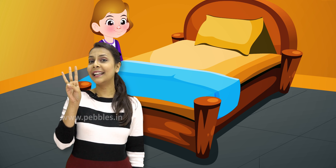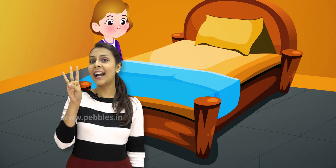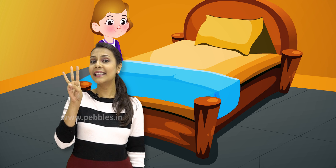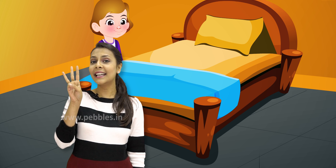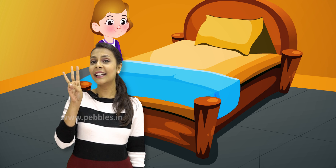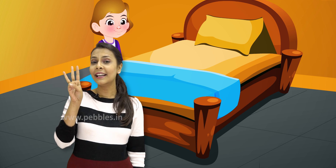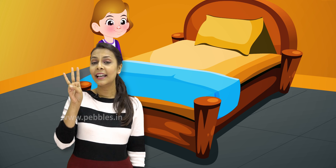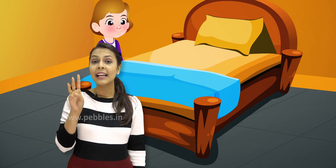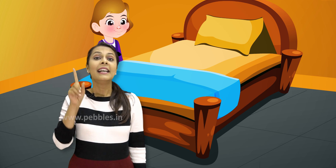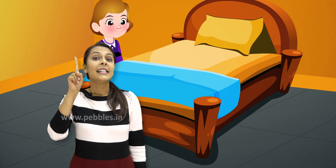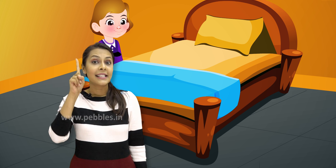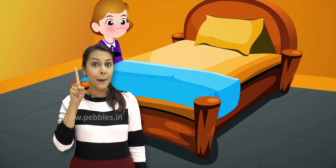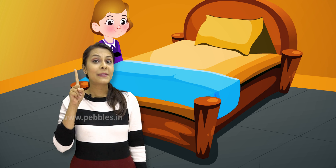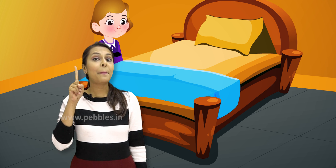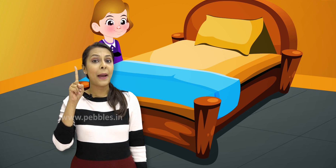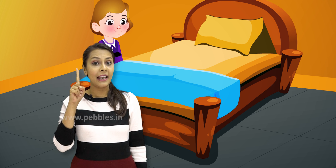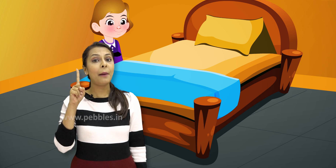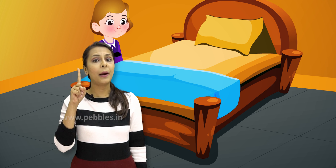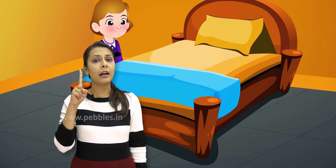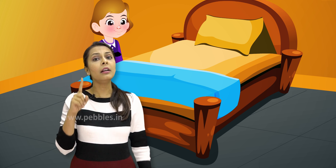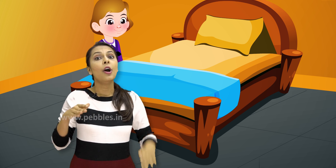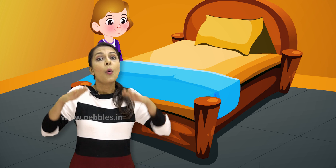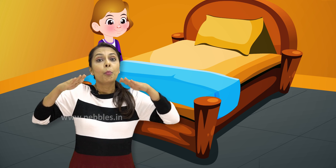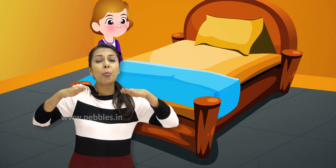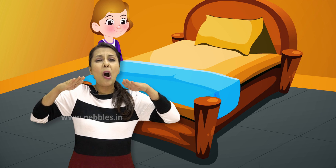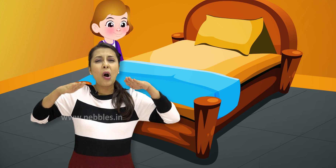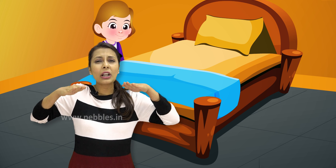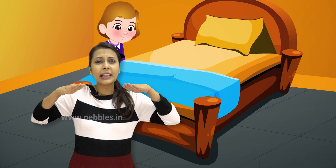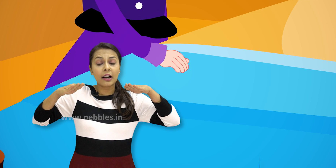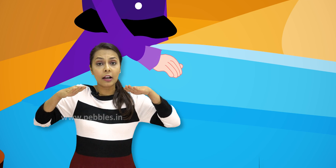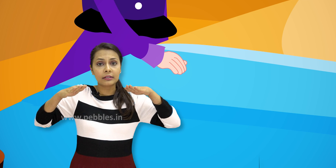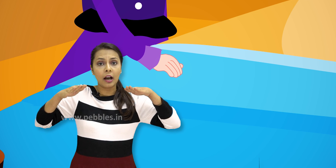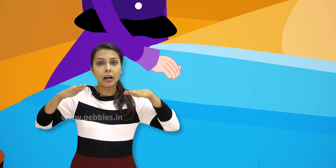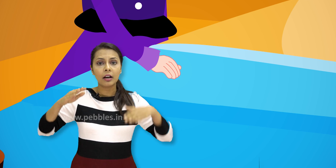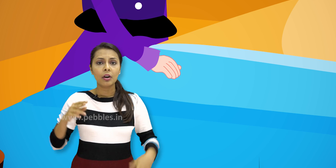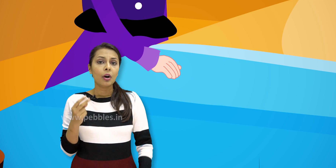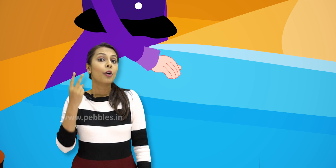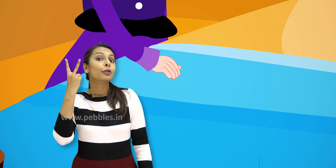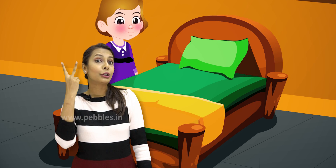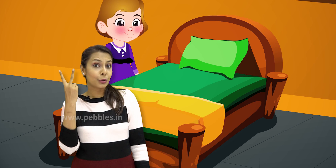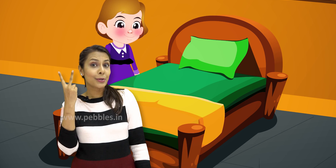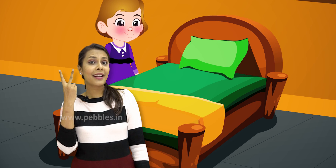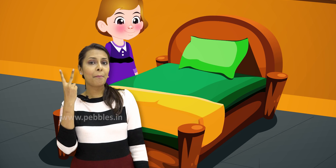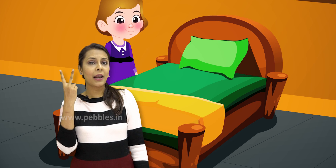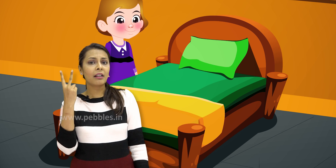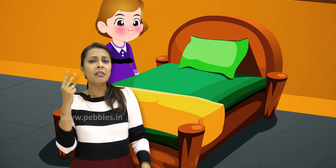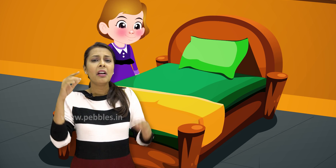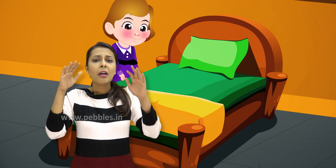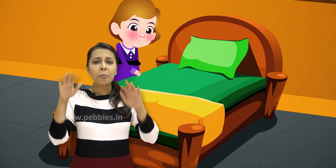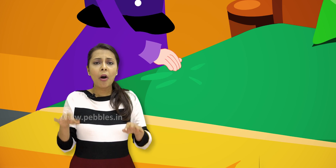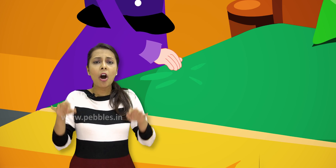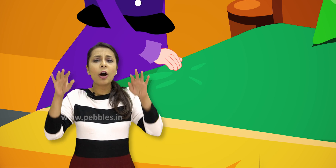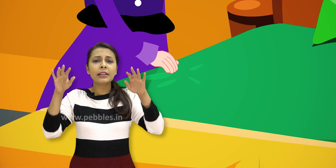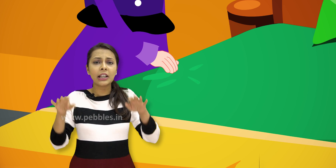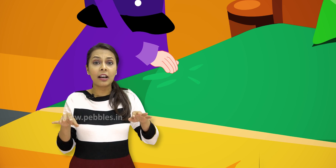पलंग दिखाई दिये सबसे पहला पलंग बहुत ही कड़क था दूसरा पलंग